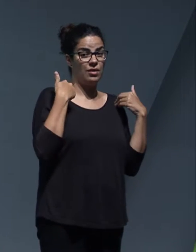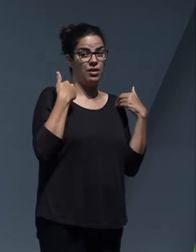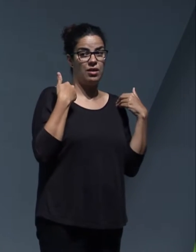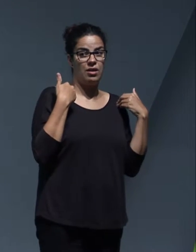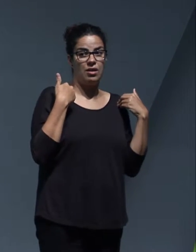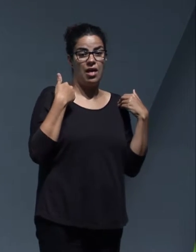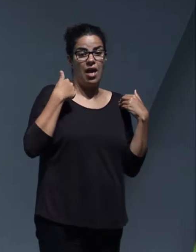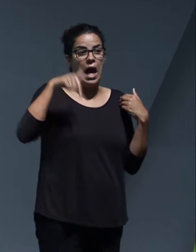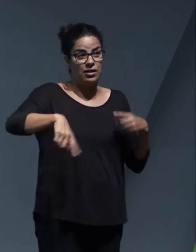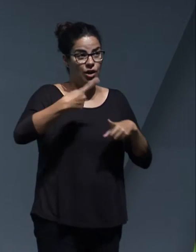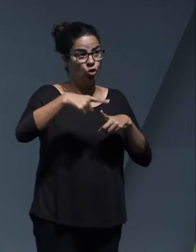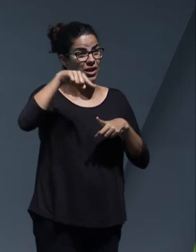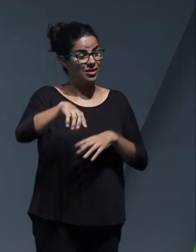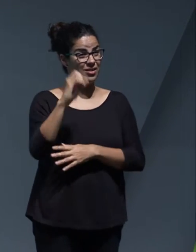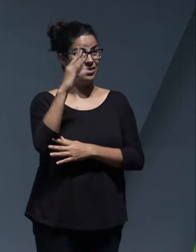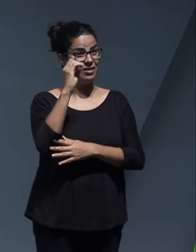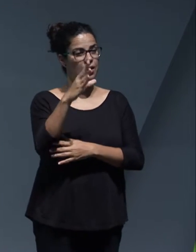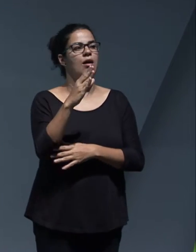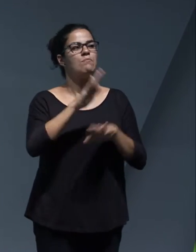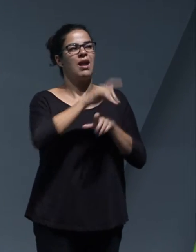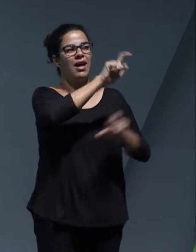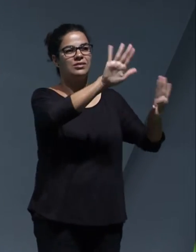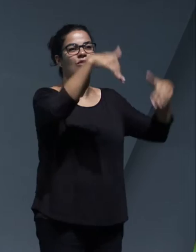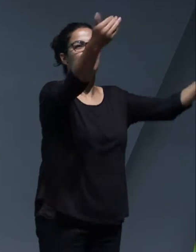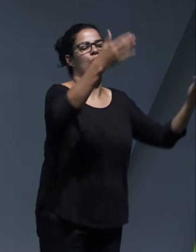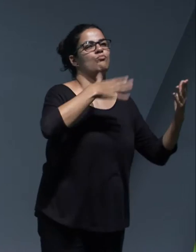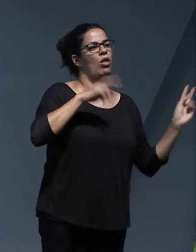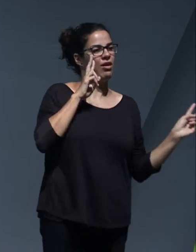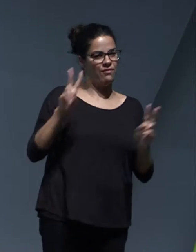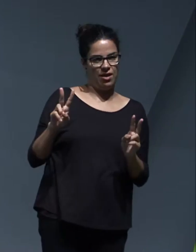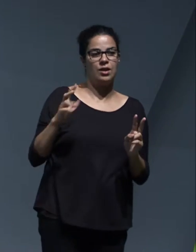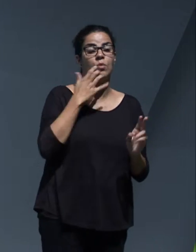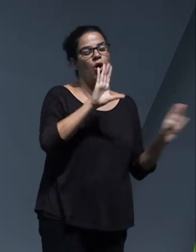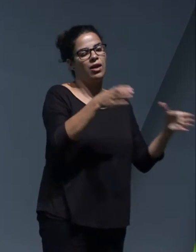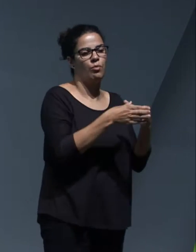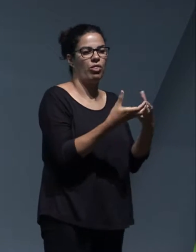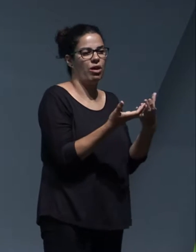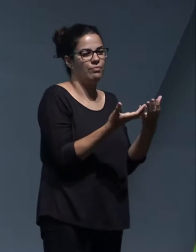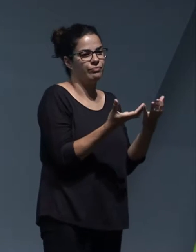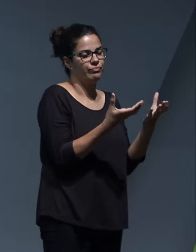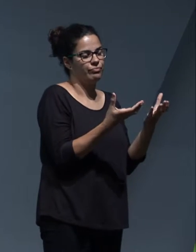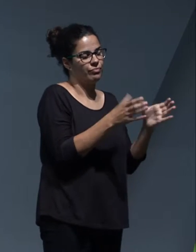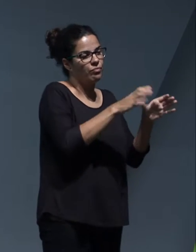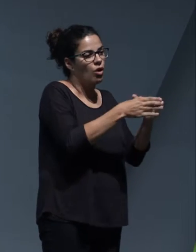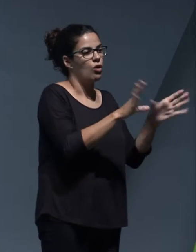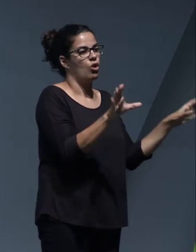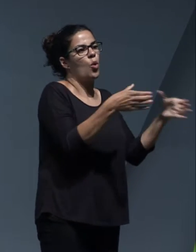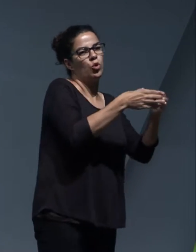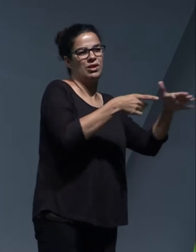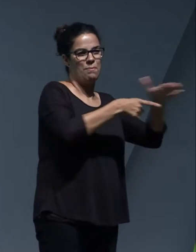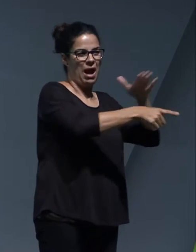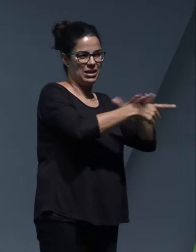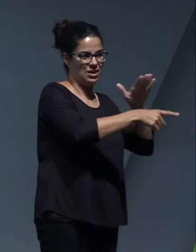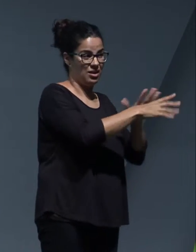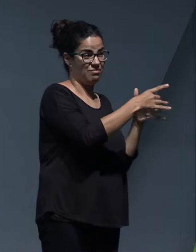lo que aquí dentro estaba sucediendo. El equipo de community managers encabezado por Pedro y el